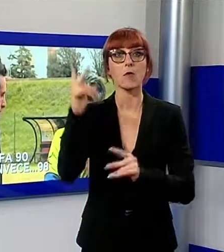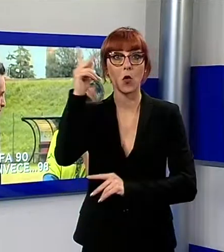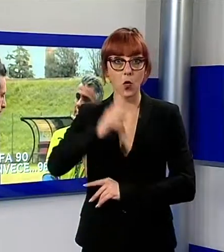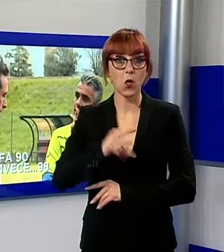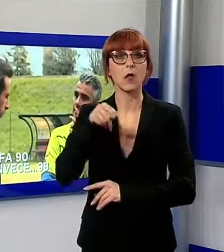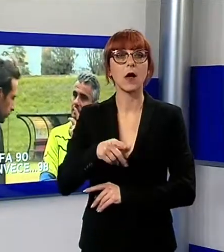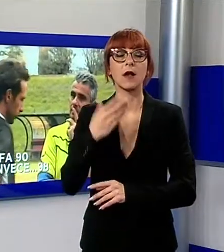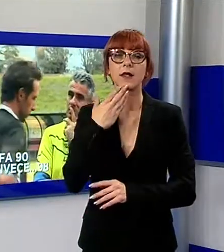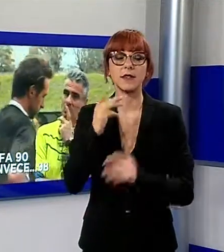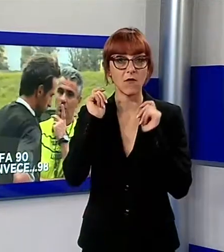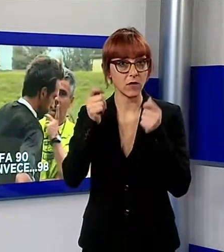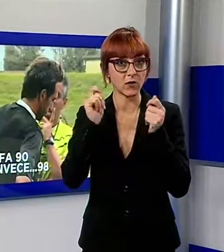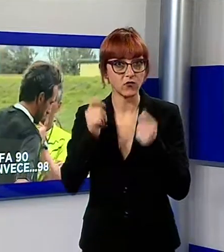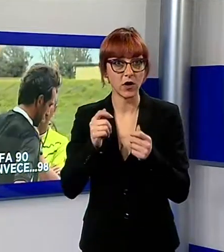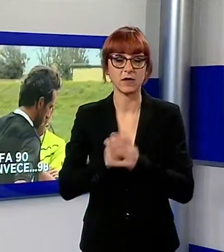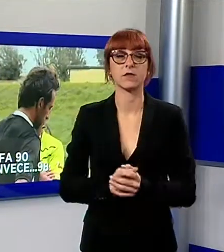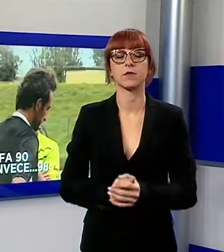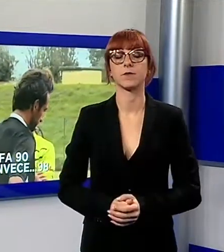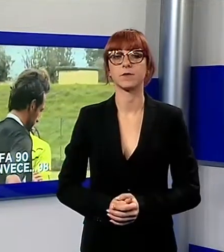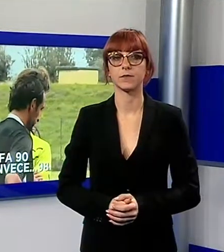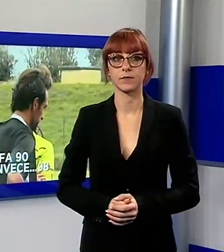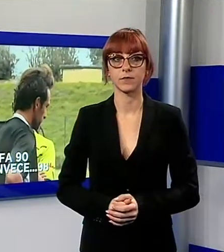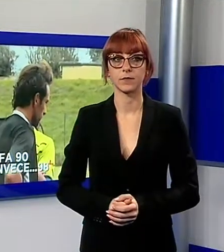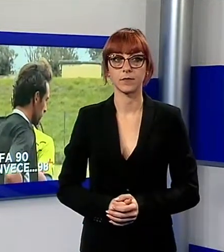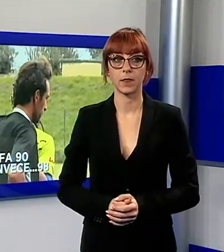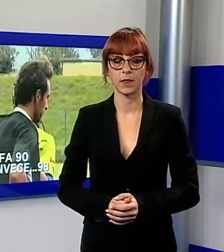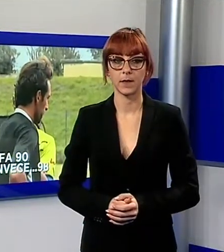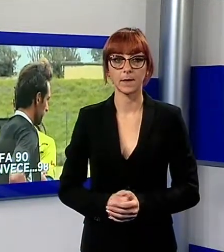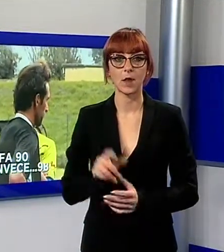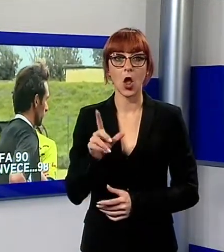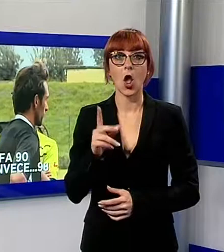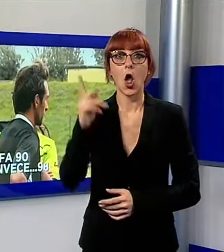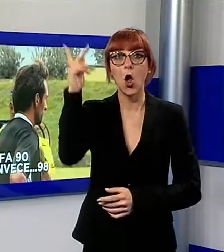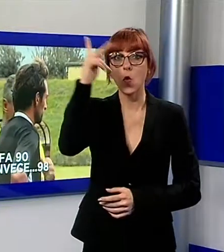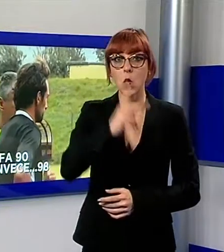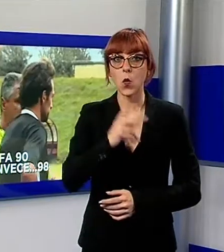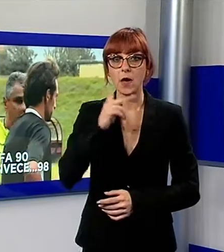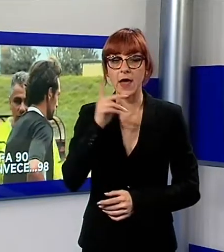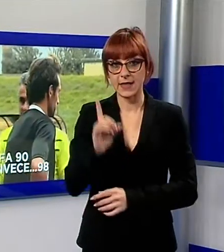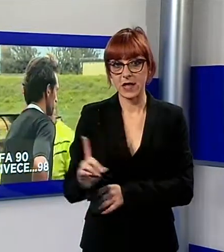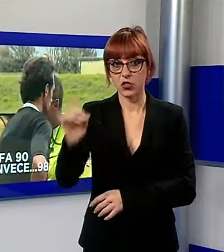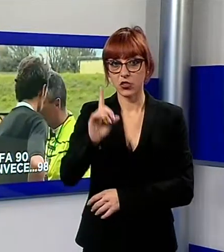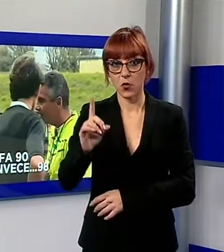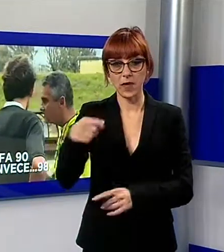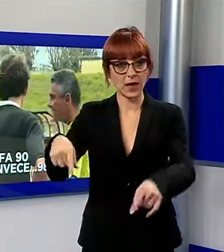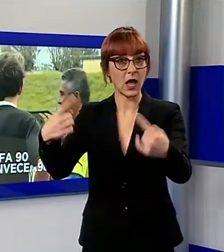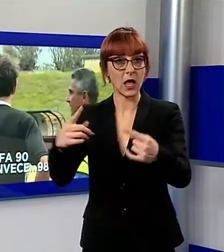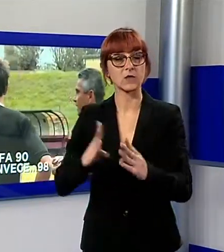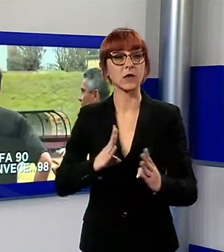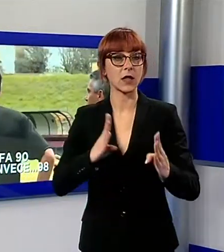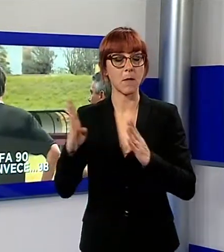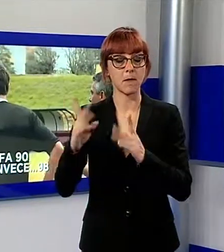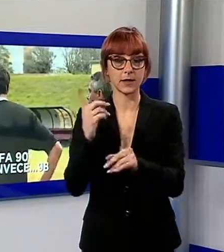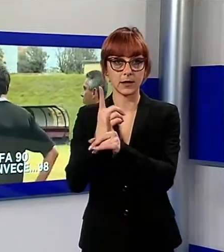La paura fa 90, il derby invece 98. Lucchese di scena domenica sul campo del lanciatissimo Pisa, il